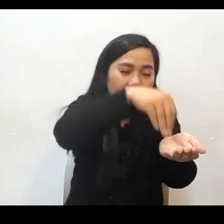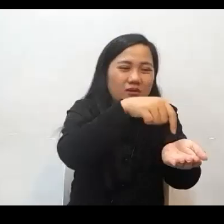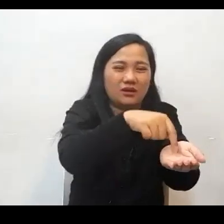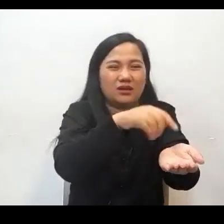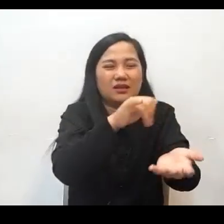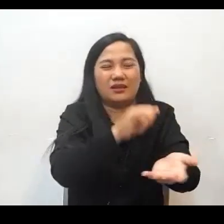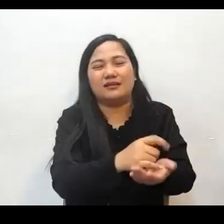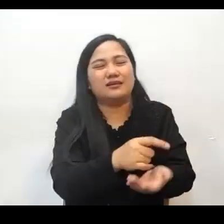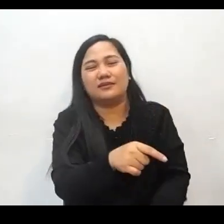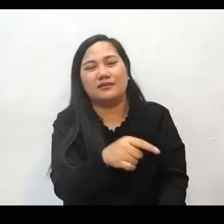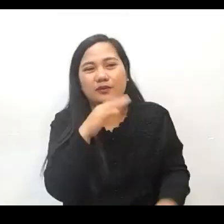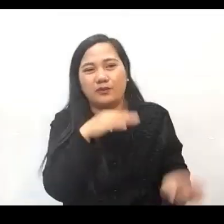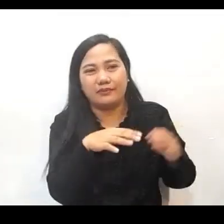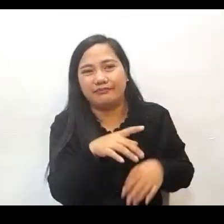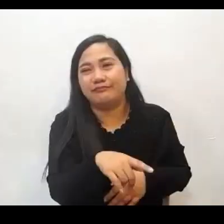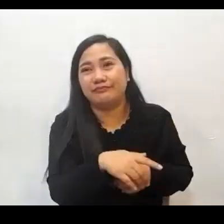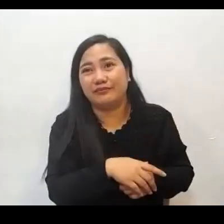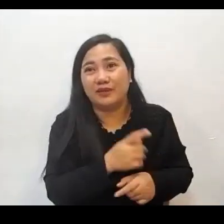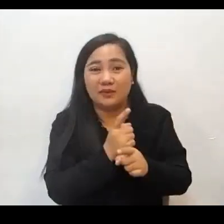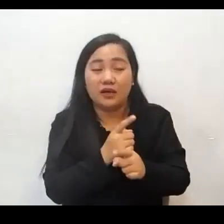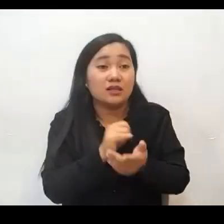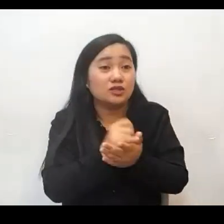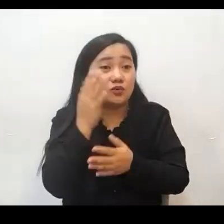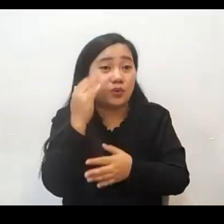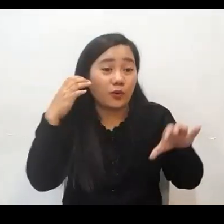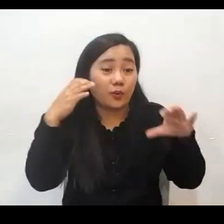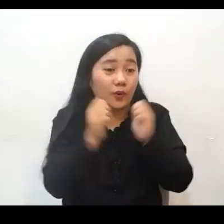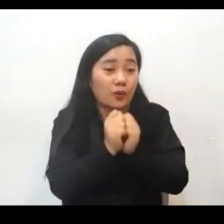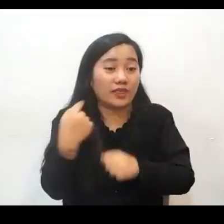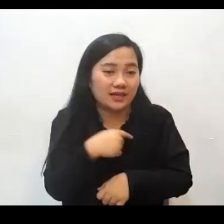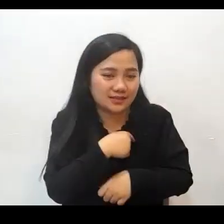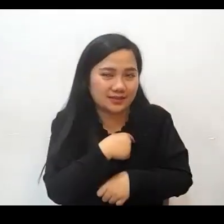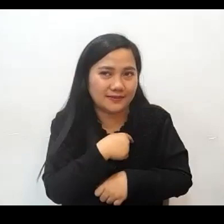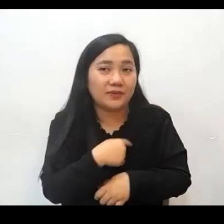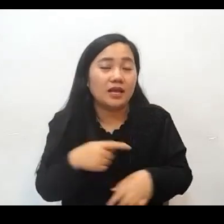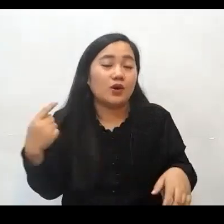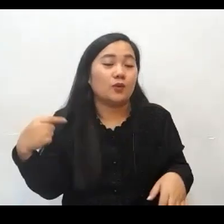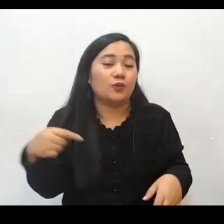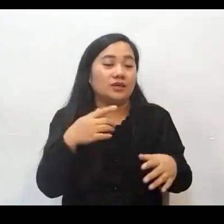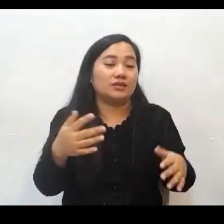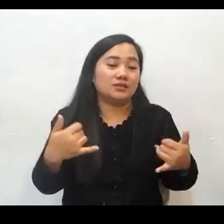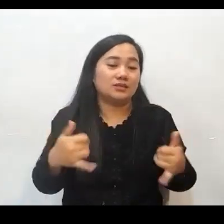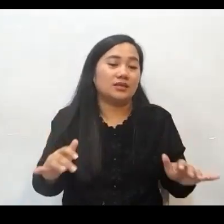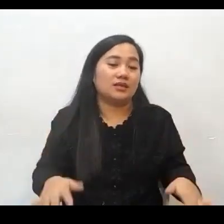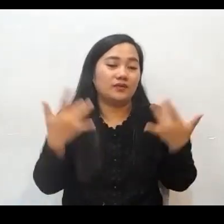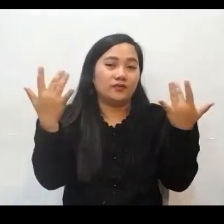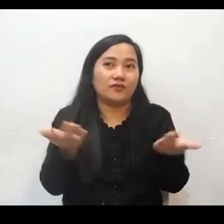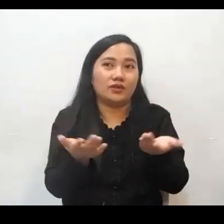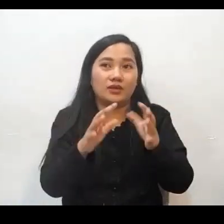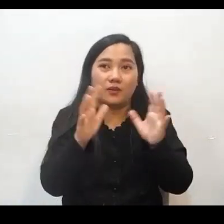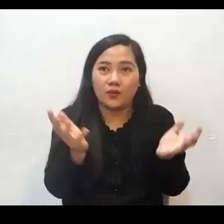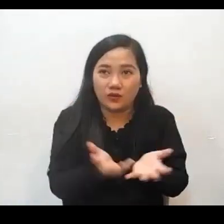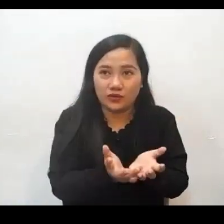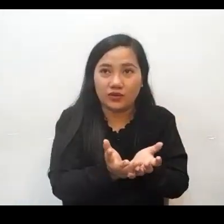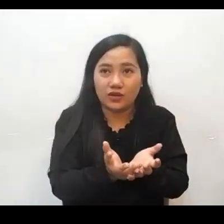accept anything from this world. Kaya kahit tayo po ay nabubuhay sa sanlibutang ito, pero hindi po natin pwedeng tanggapin yung lahat ng bagay sa sanlibutang ito.